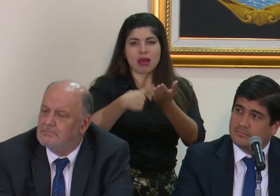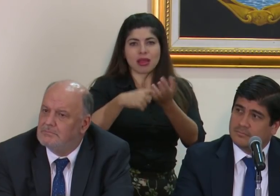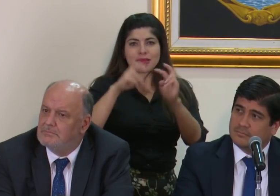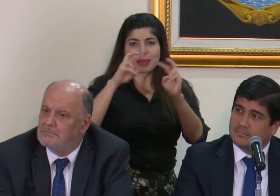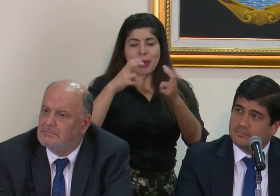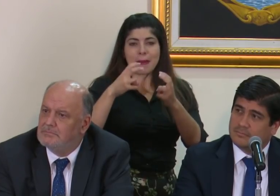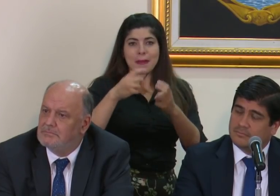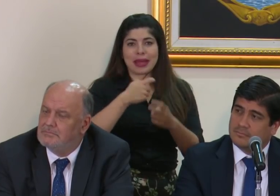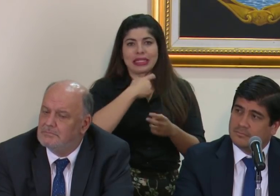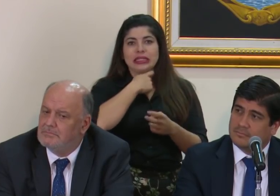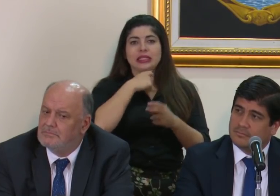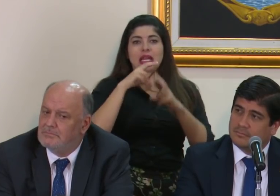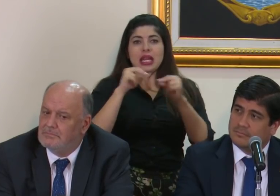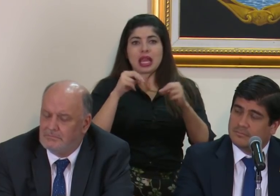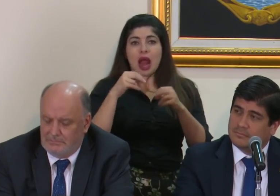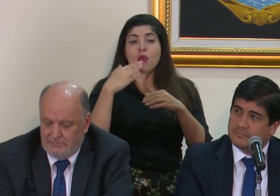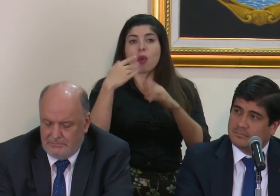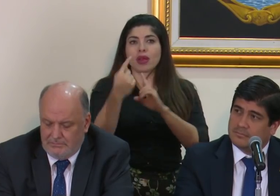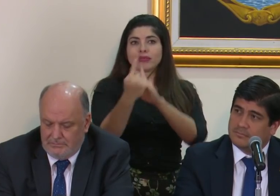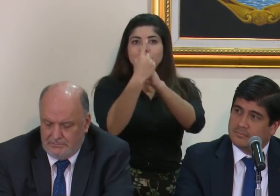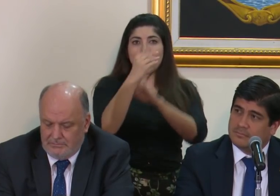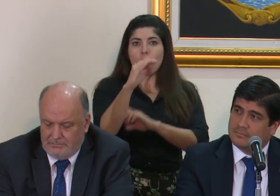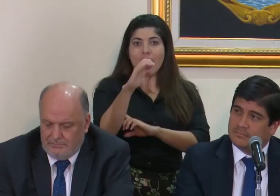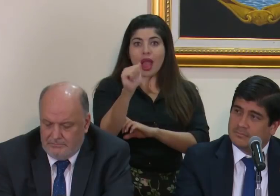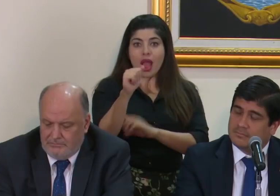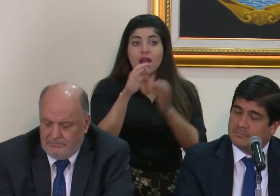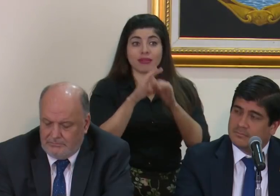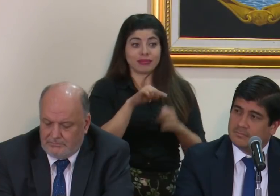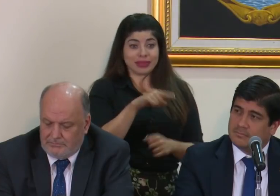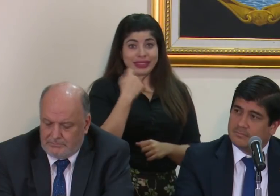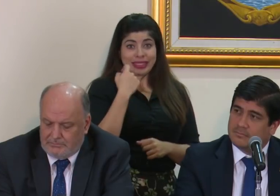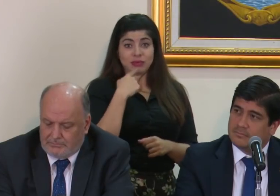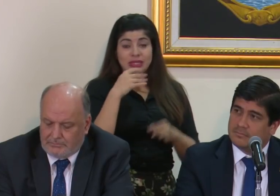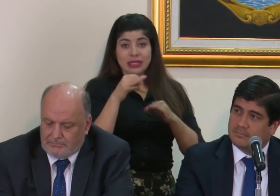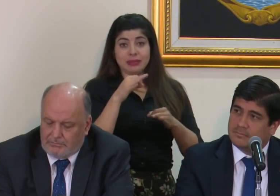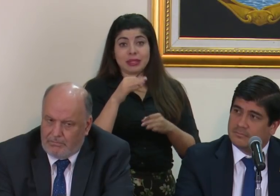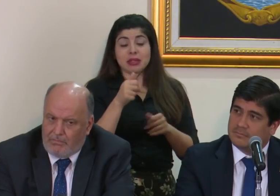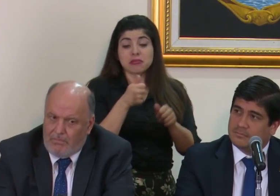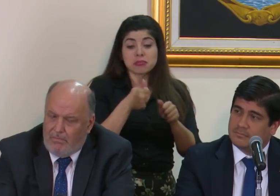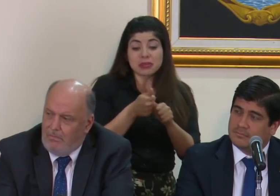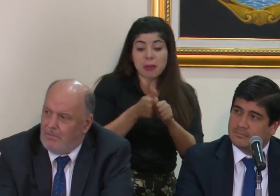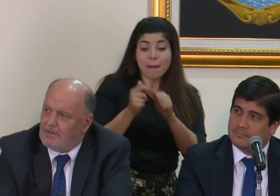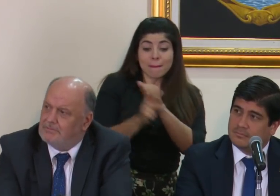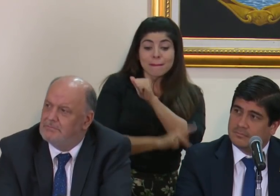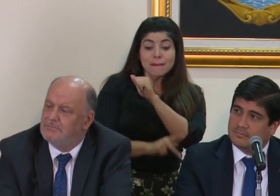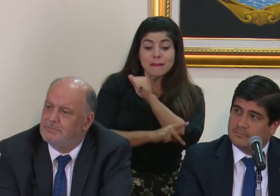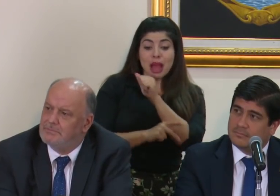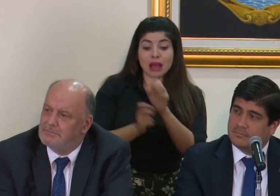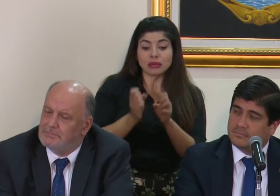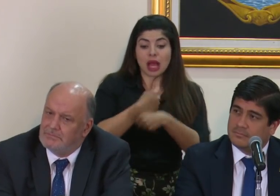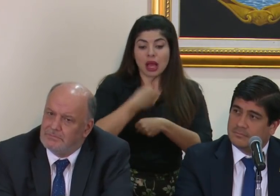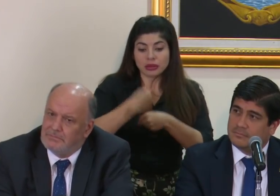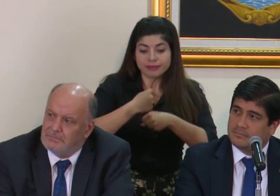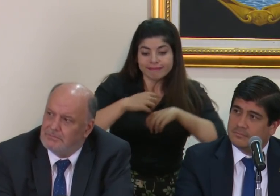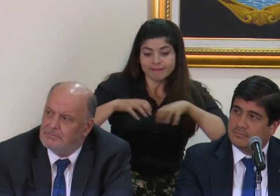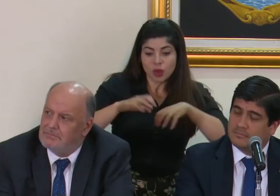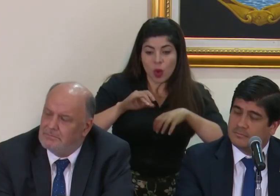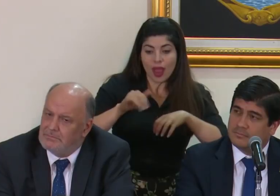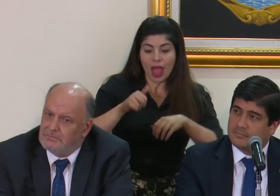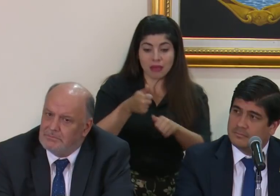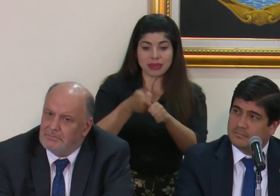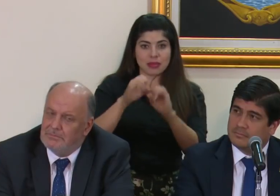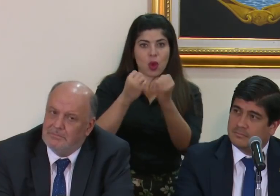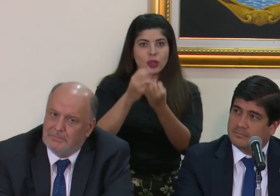la crisis en Nicaragua en la OEA? Partiendo de lo que usted acaba de decir, de que son los países quienes hacen algo en la OEA y no la organización